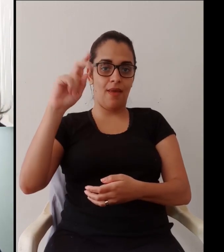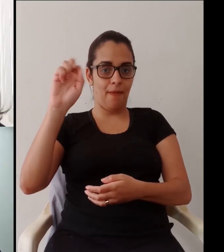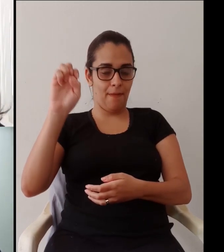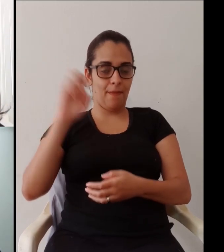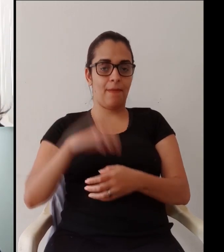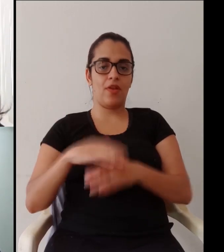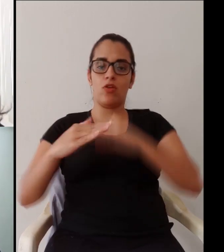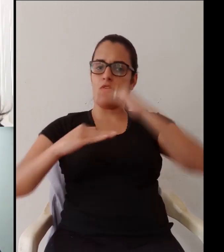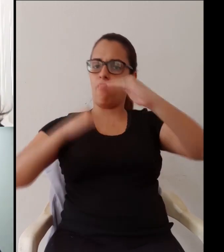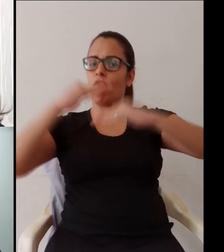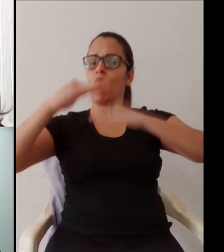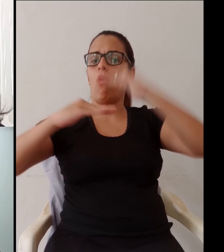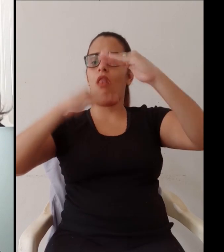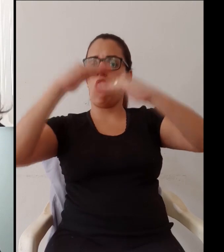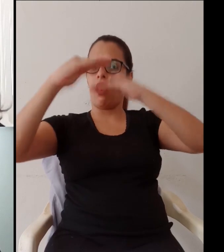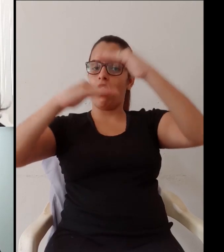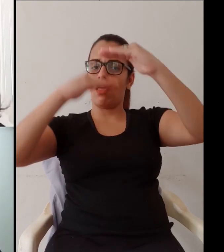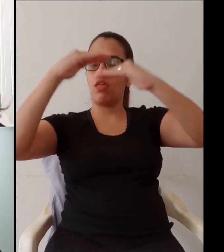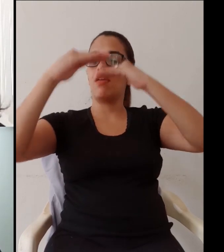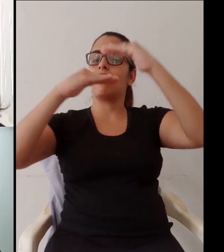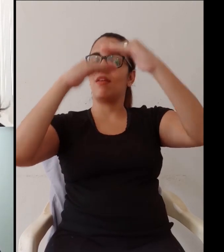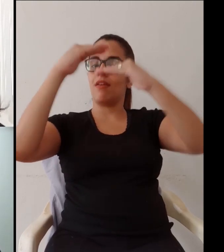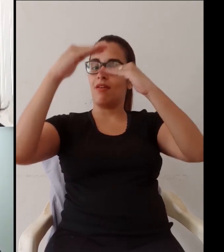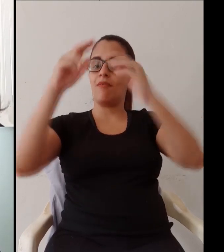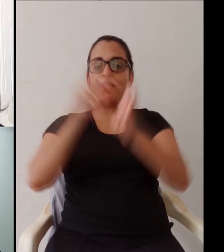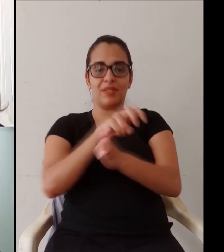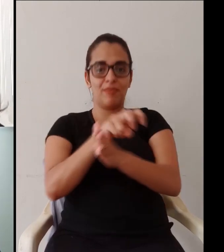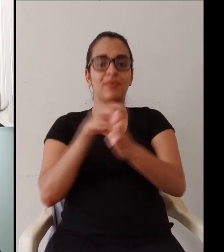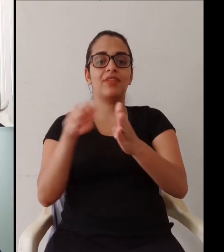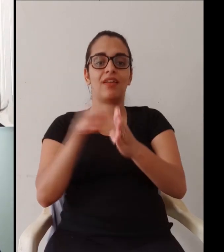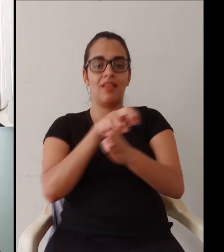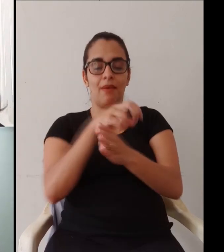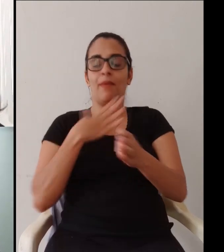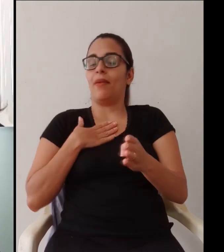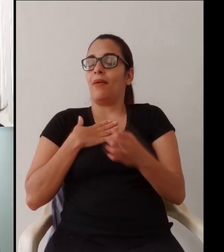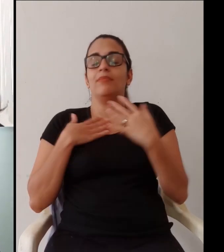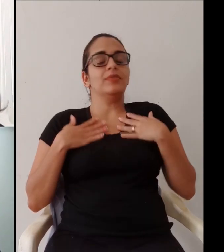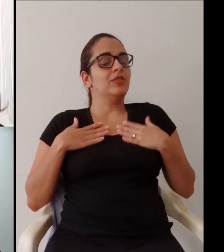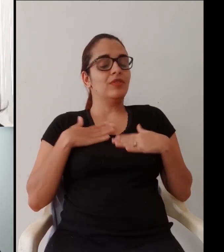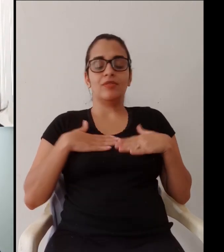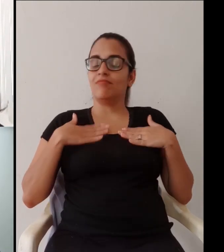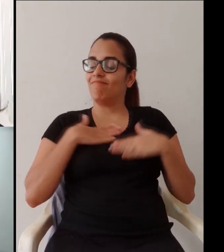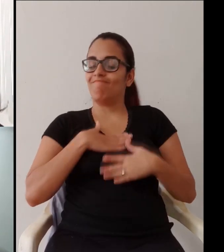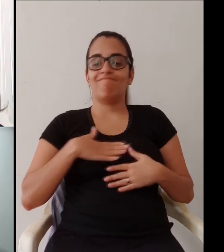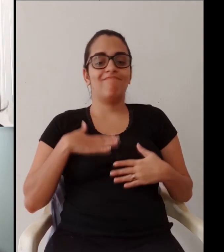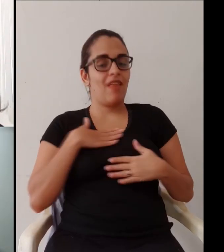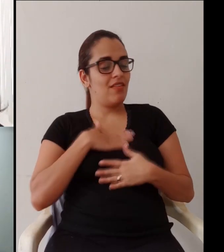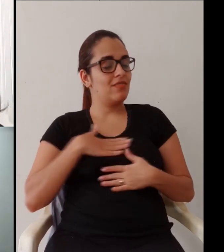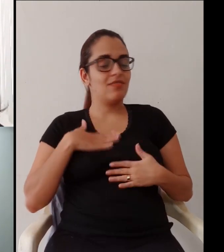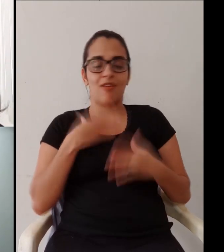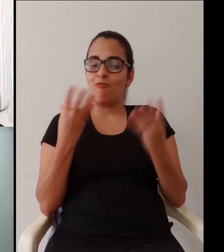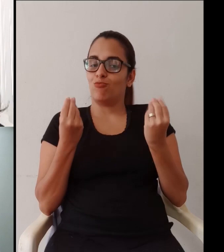máxima, nota 5 pelo INEP. Isso comprova o quanto nós evoluímos, o quanto nós